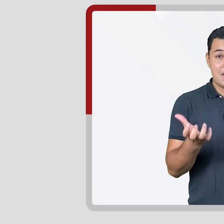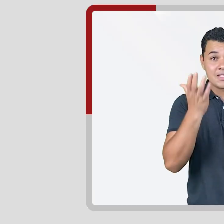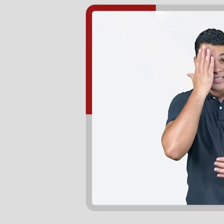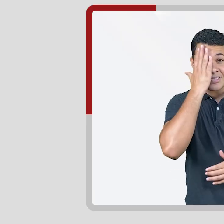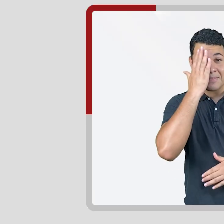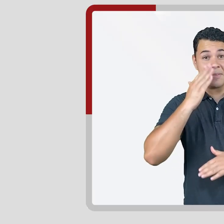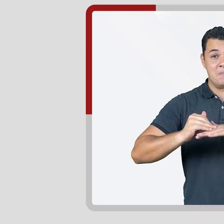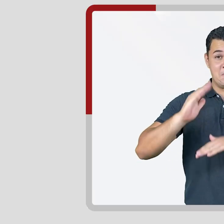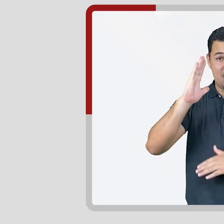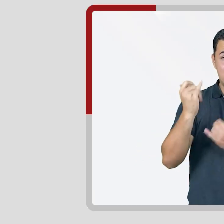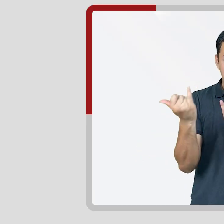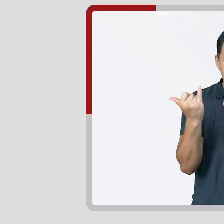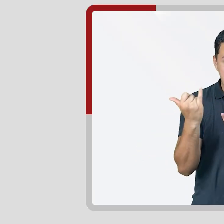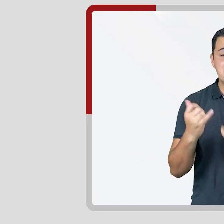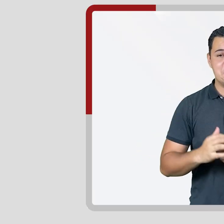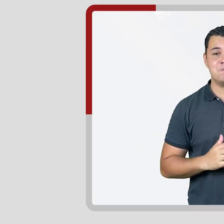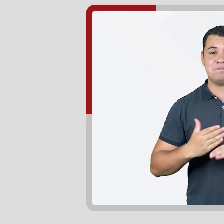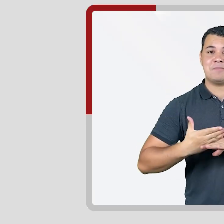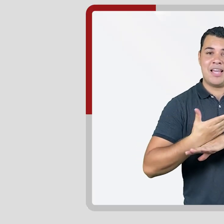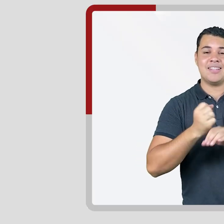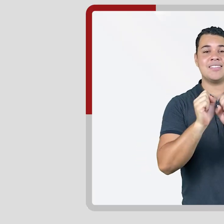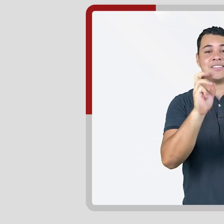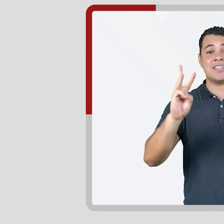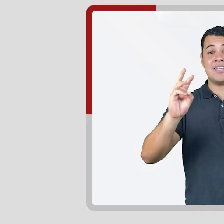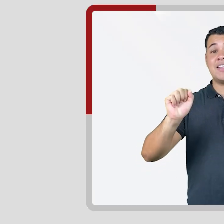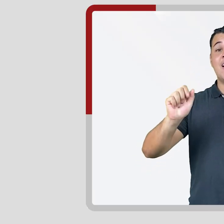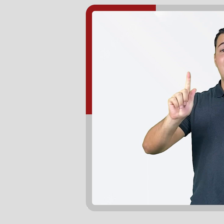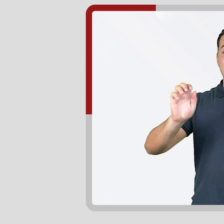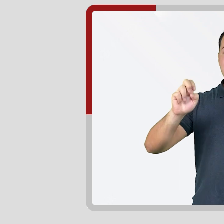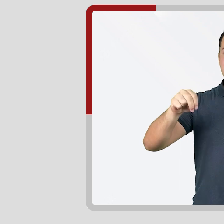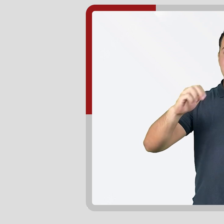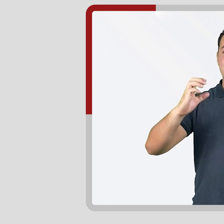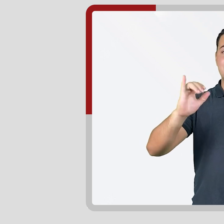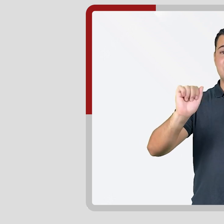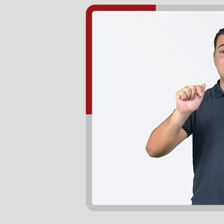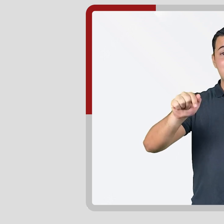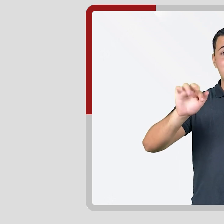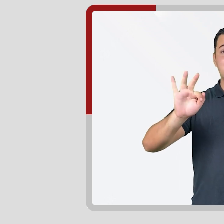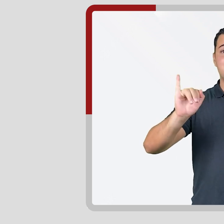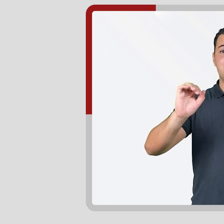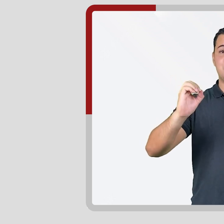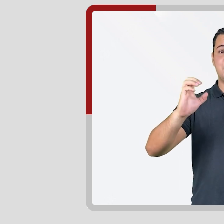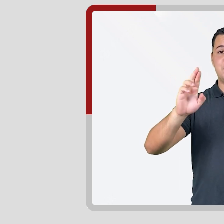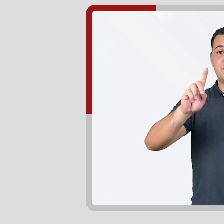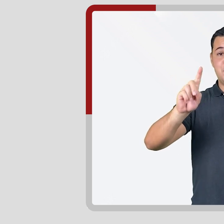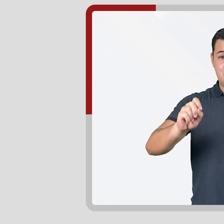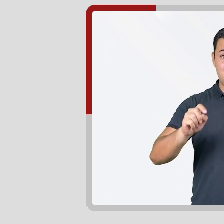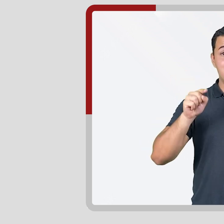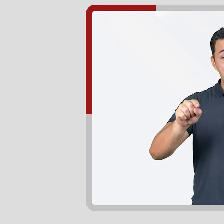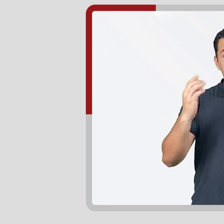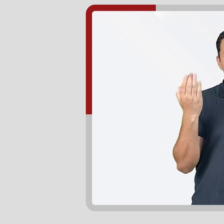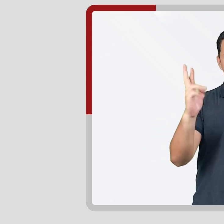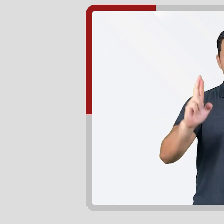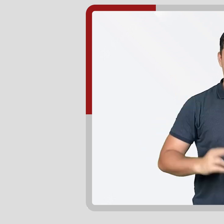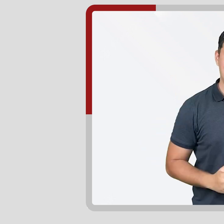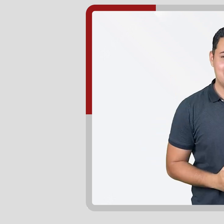Confira essas e outras notícias em agencia.fiocruz